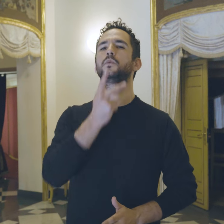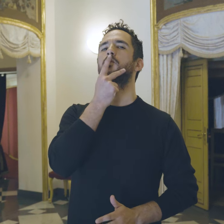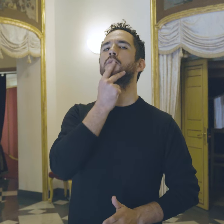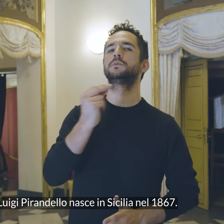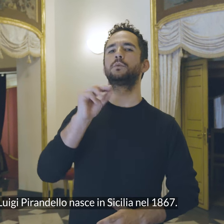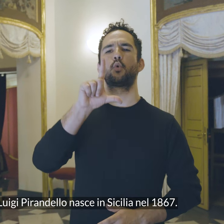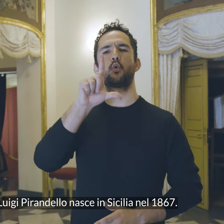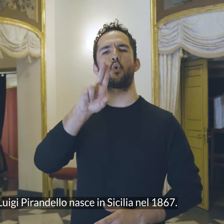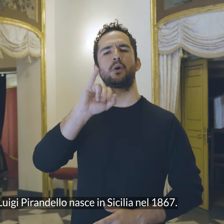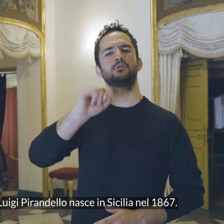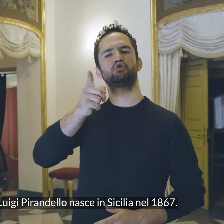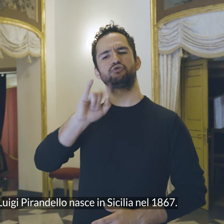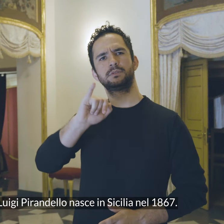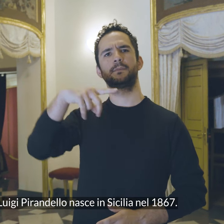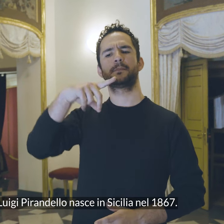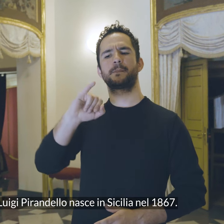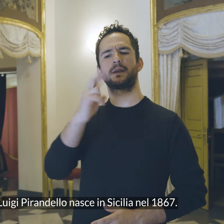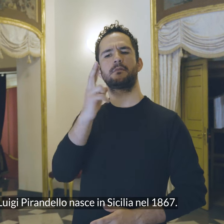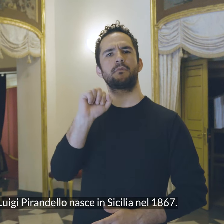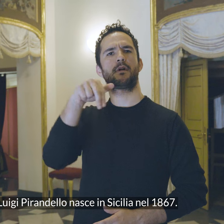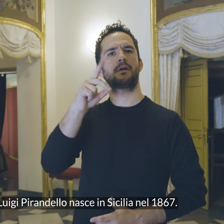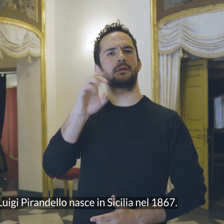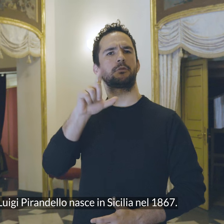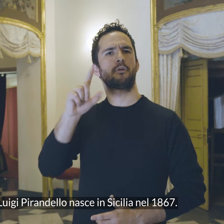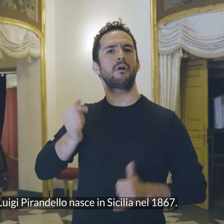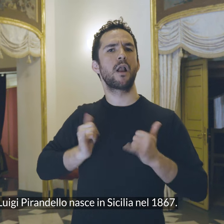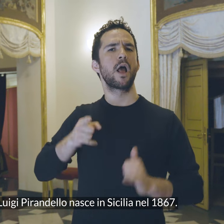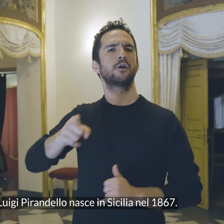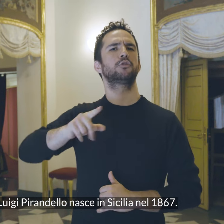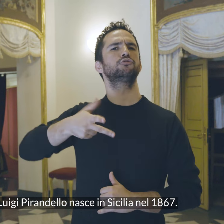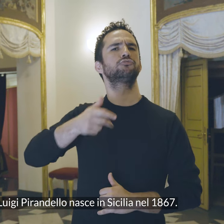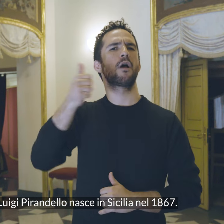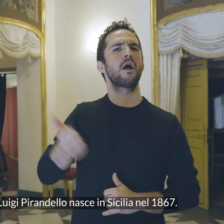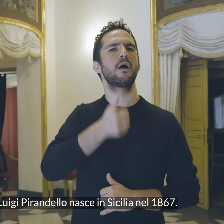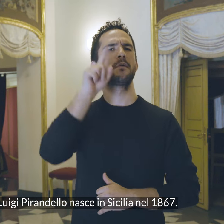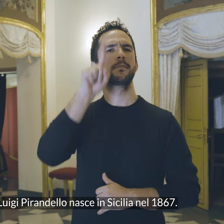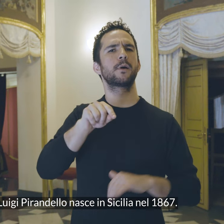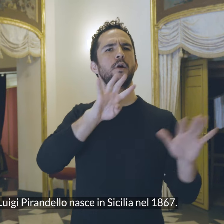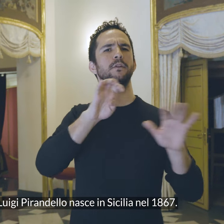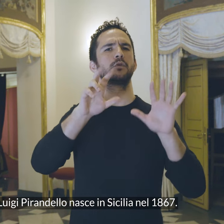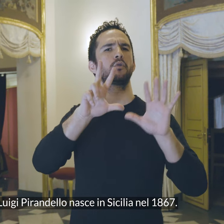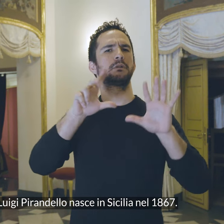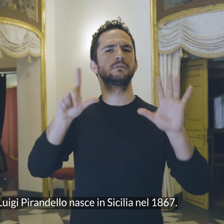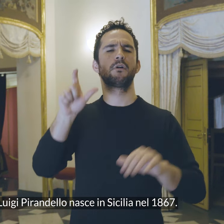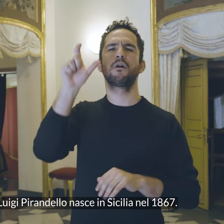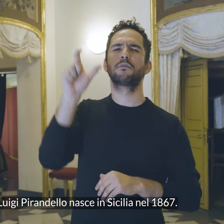Luigi Pirandello nasce in Sicilia nel 1867